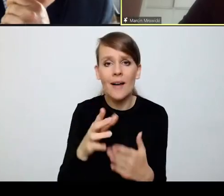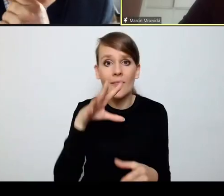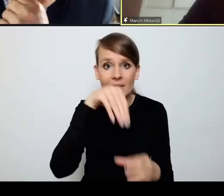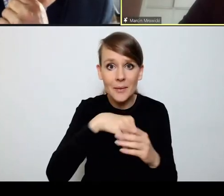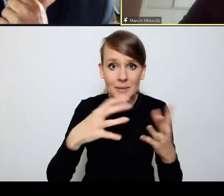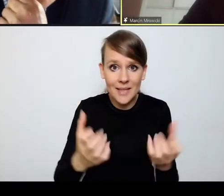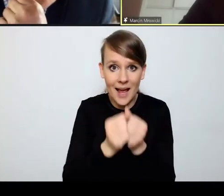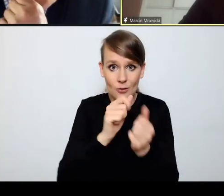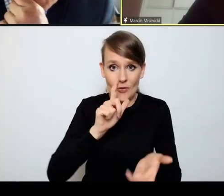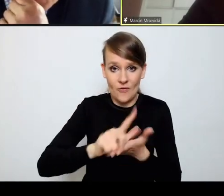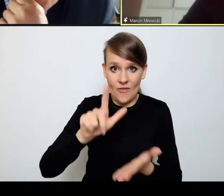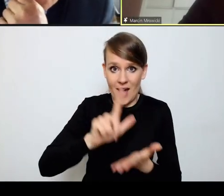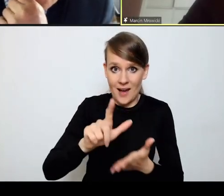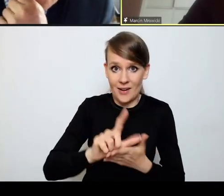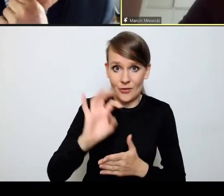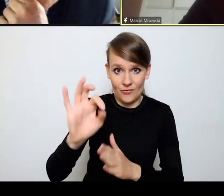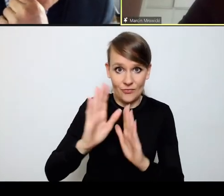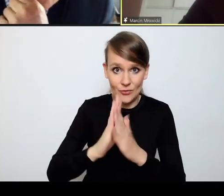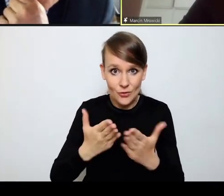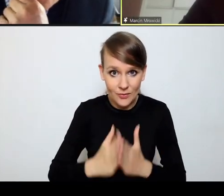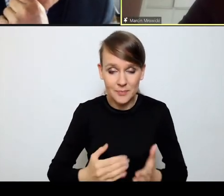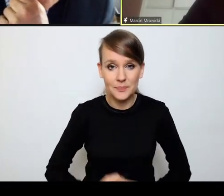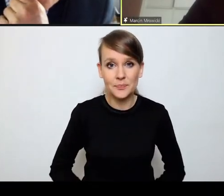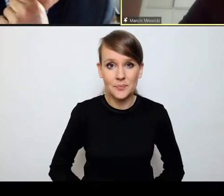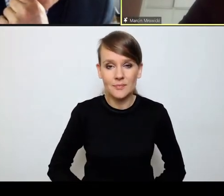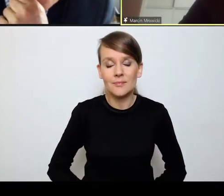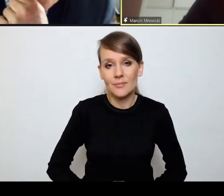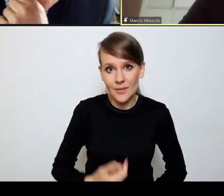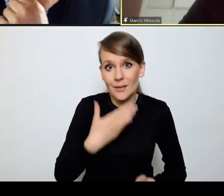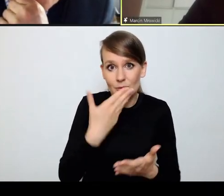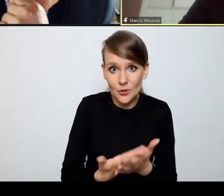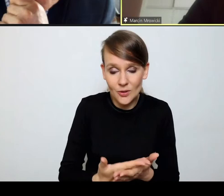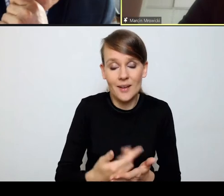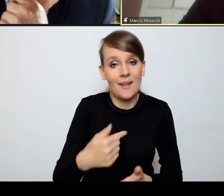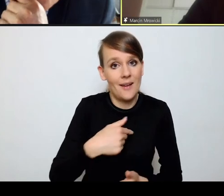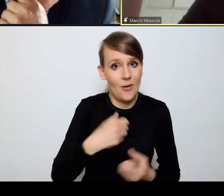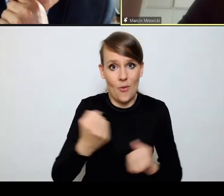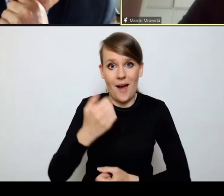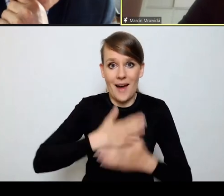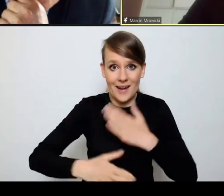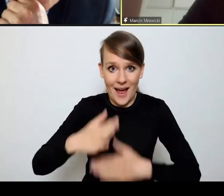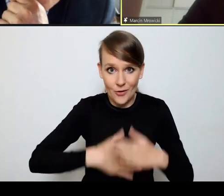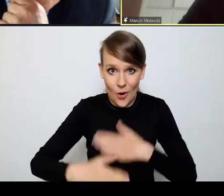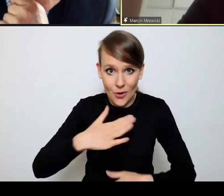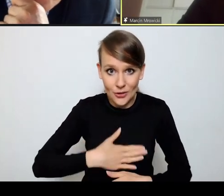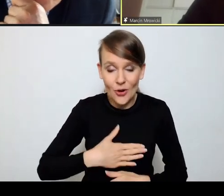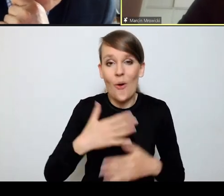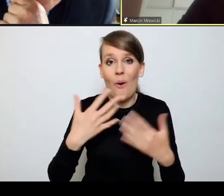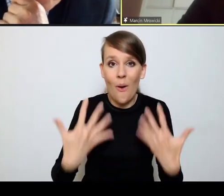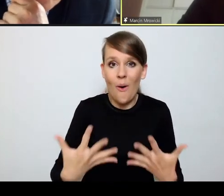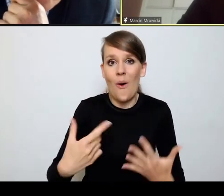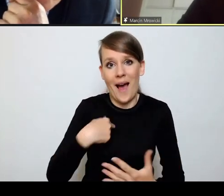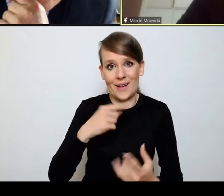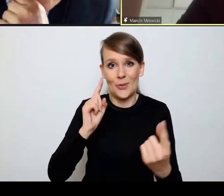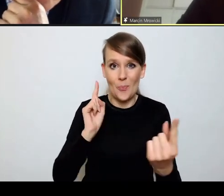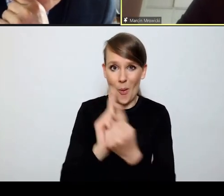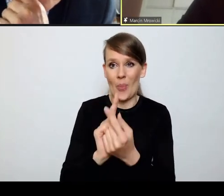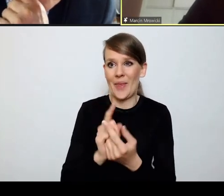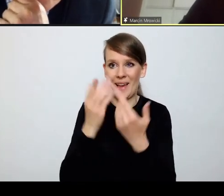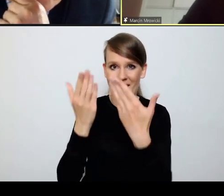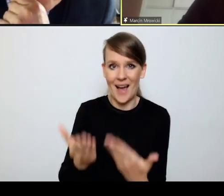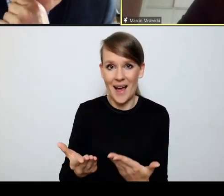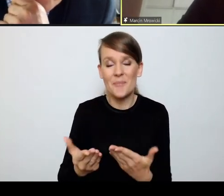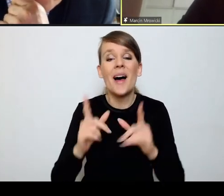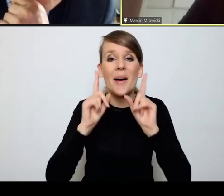12 pańskich pozycji. Więc nie ukrywam, że jest to dla mnie ogromna radość, że wreszcie spotykam pana, co prawda